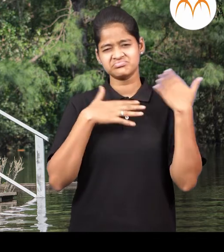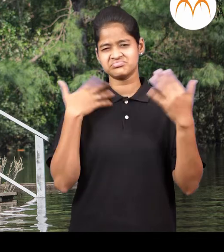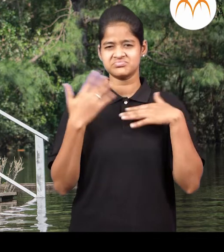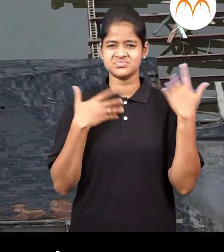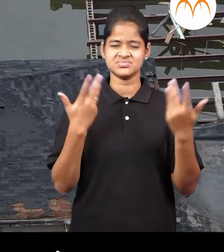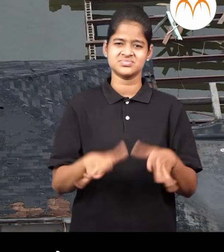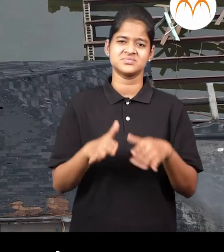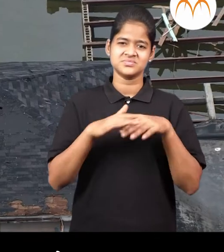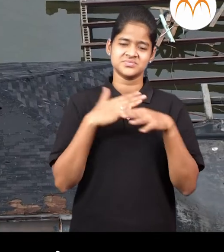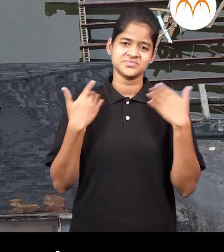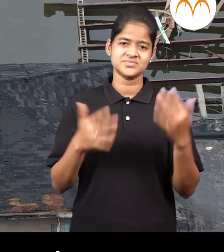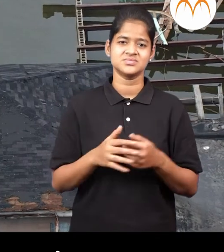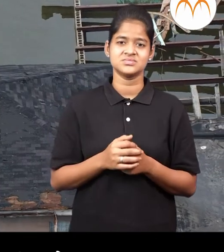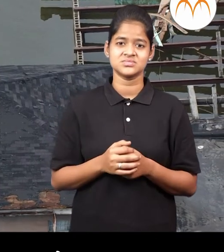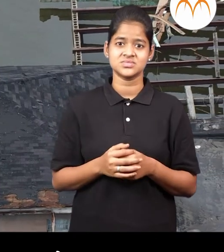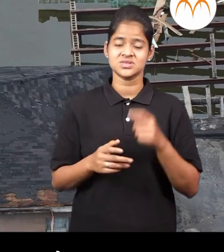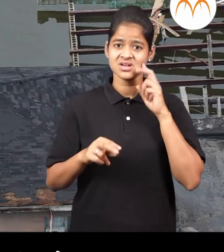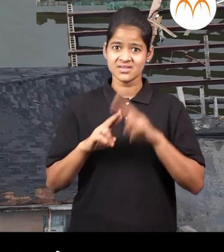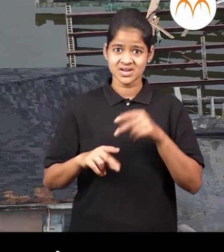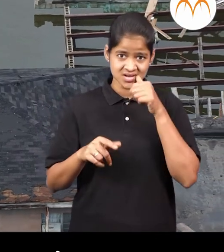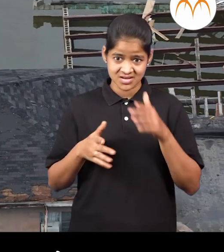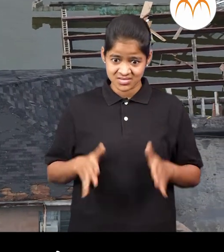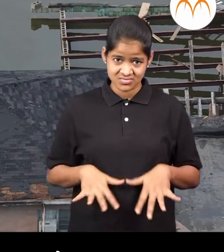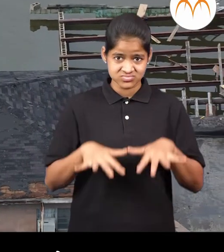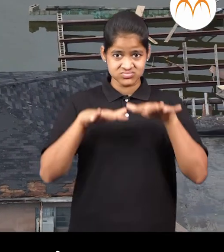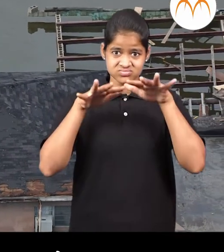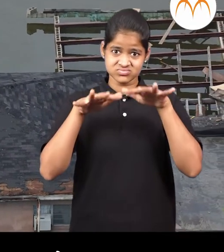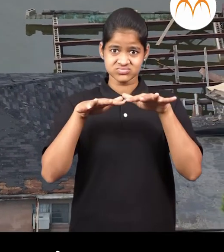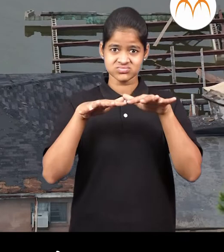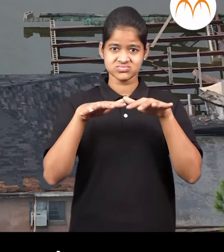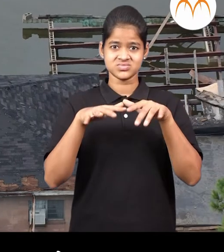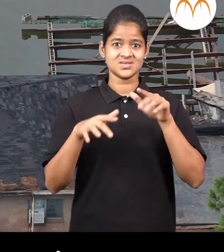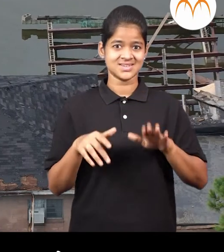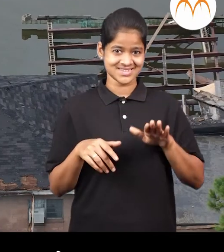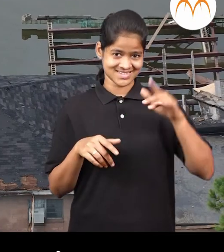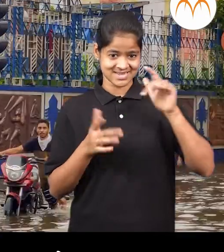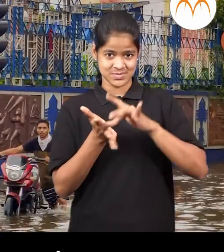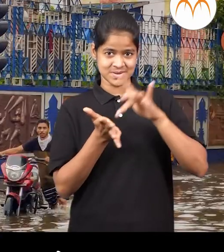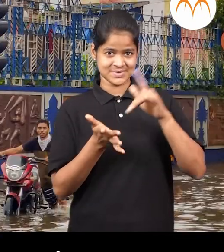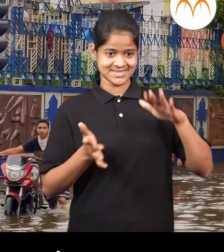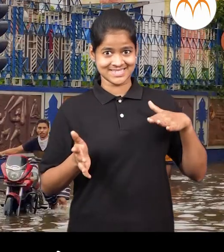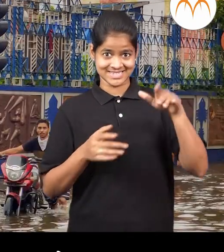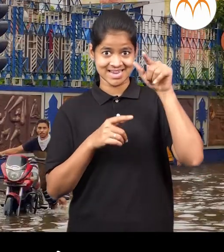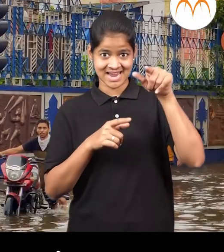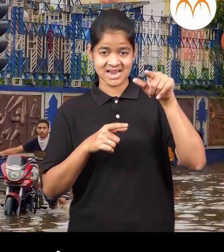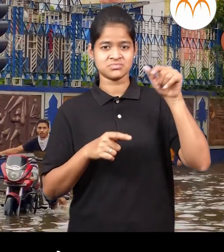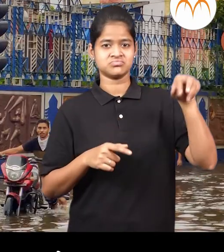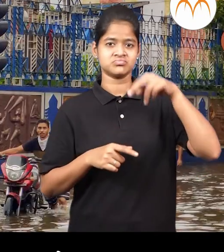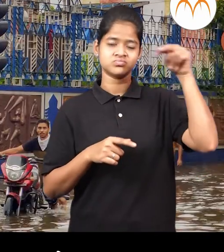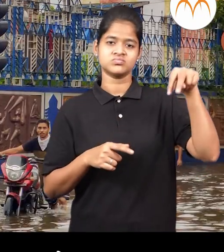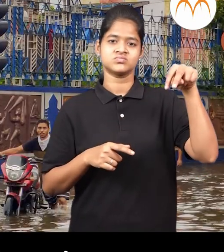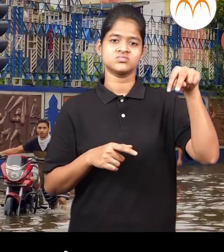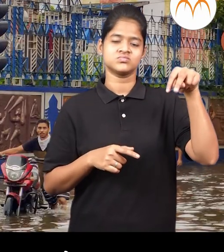पूर आलातर उन्चा ठीकानी जावे पूर कमी जाला की घरी परत यावे